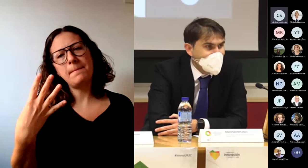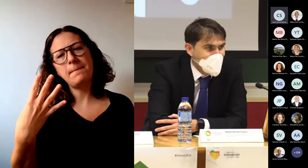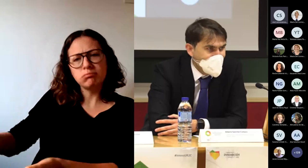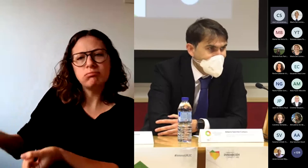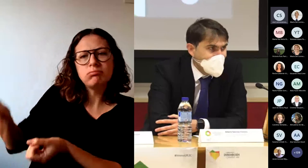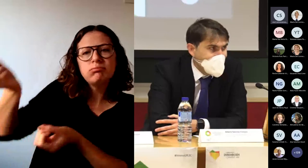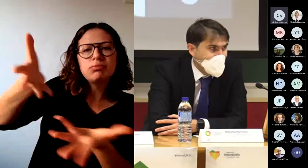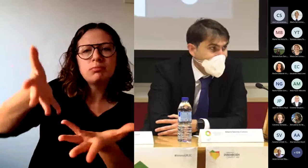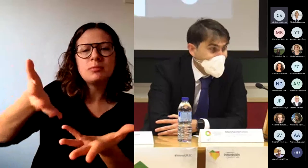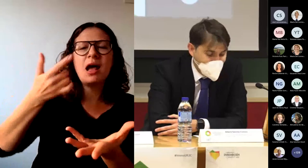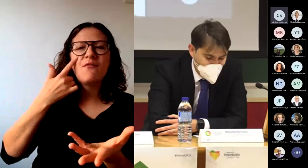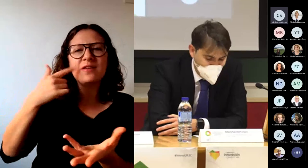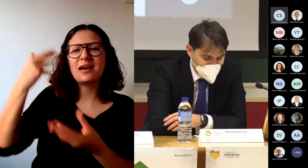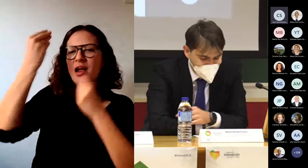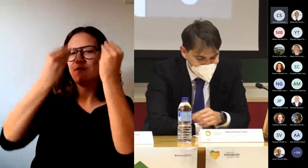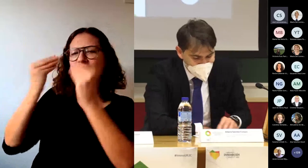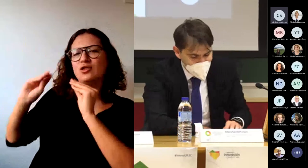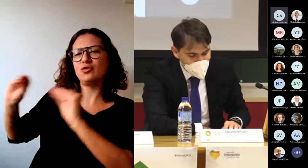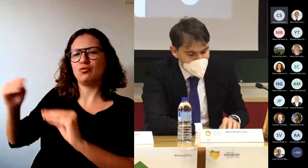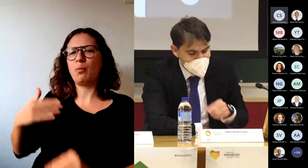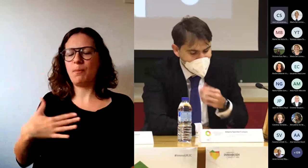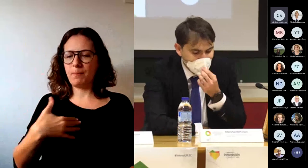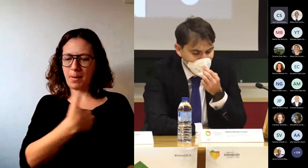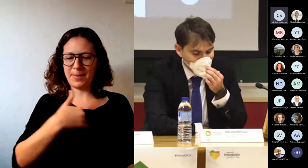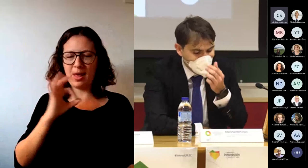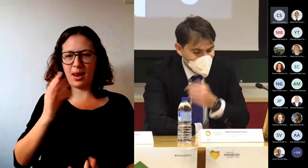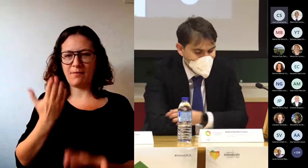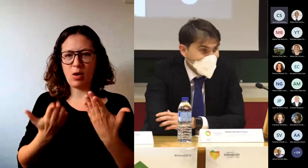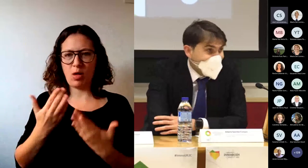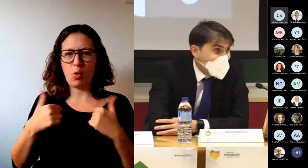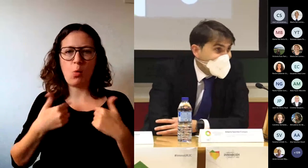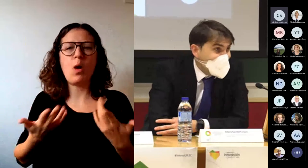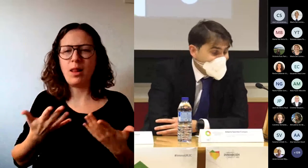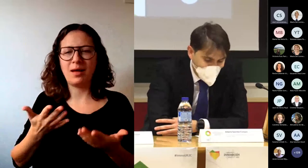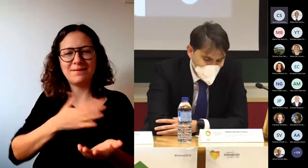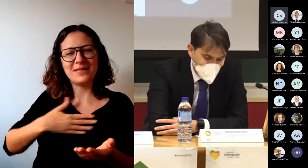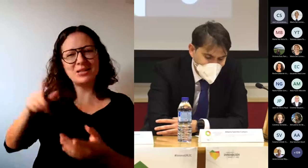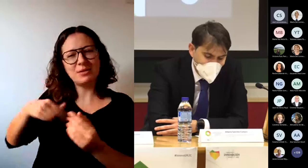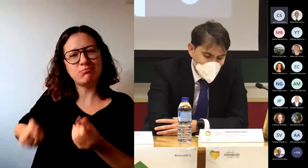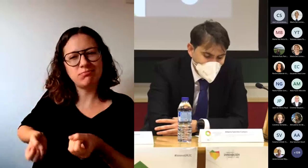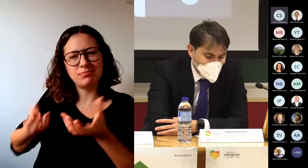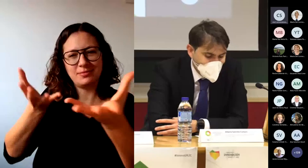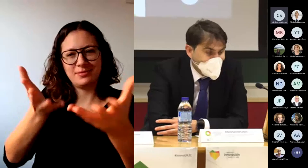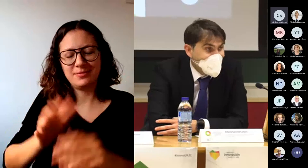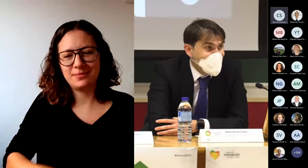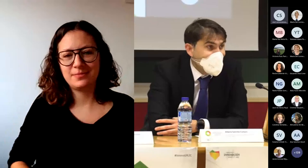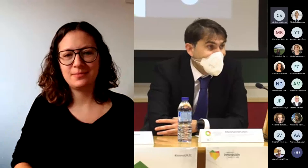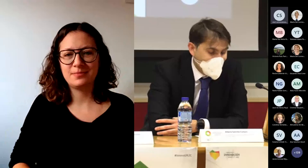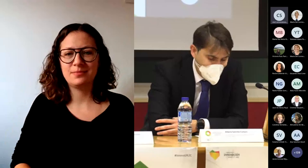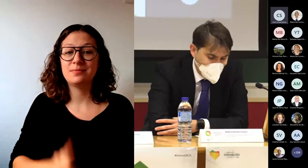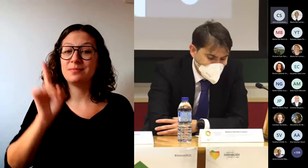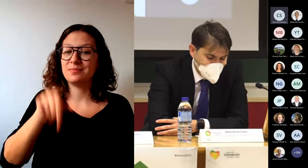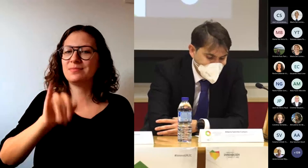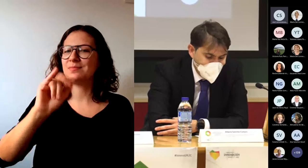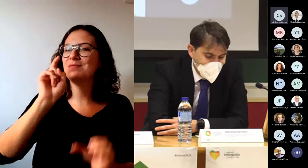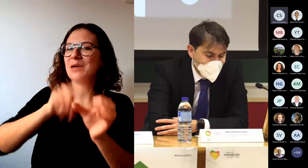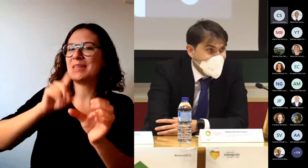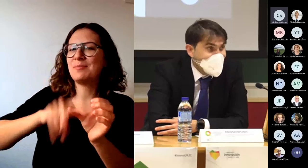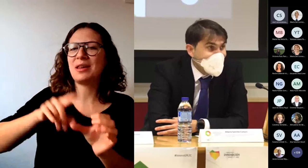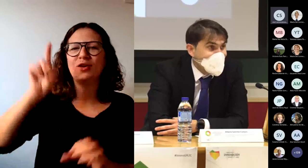papel que desempeña en este plazo. Sacar, igualmente, la alta participación de docentes a través de comunicaciones.